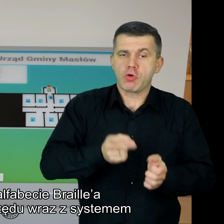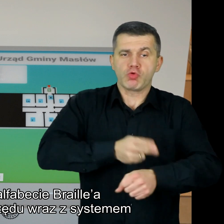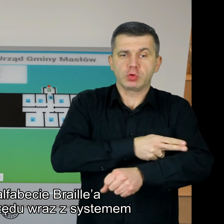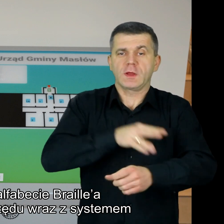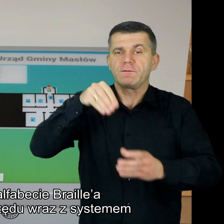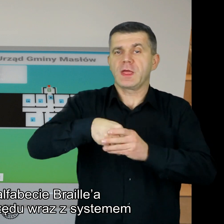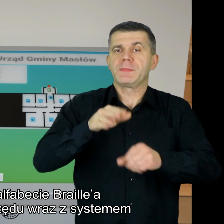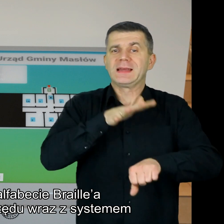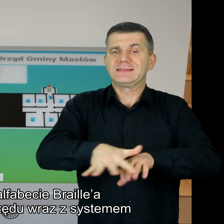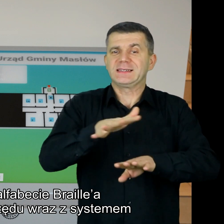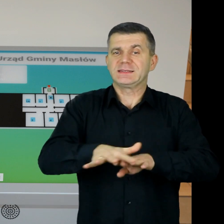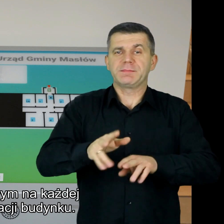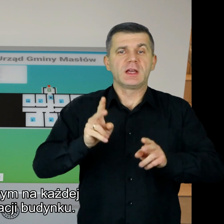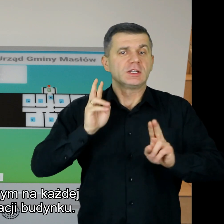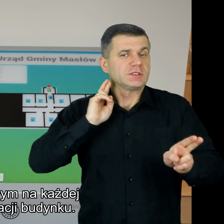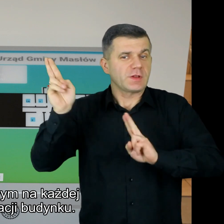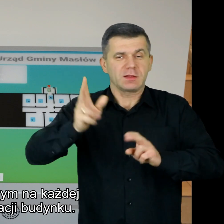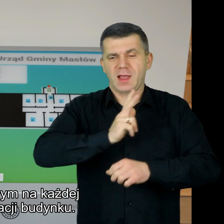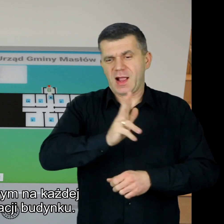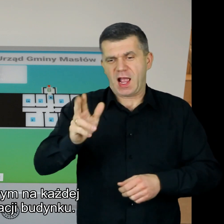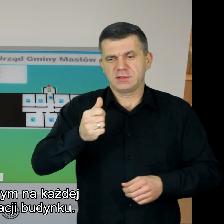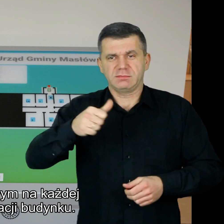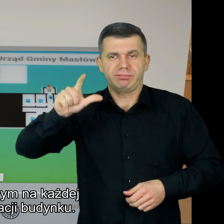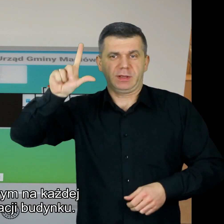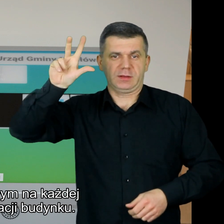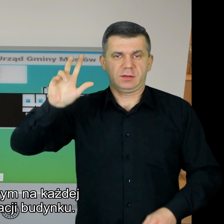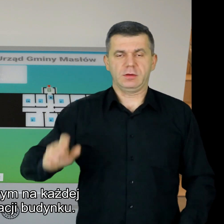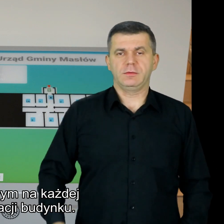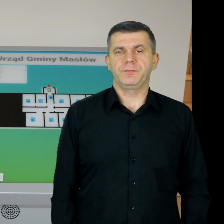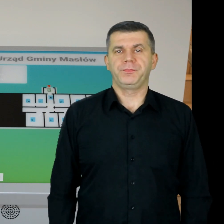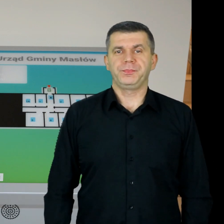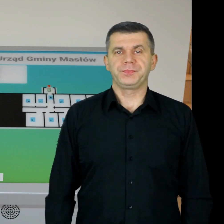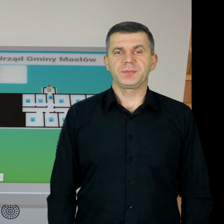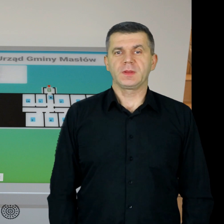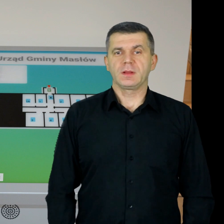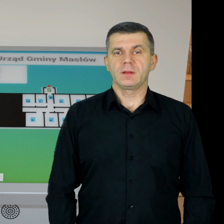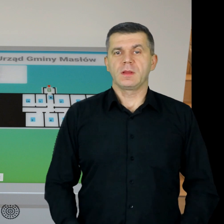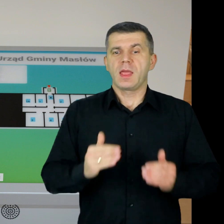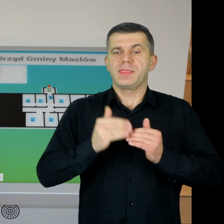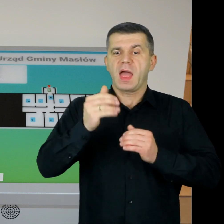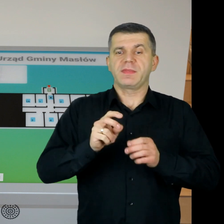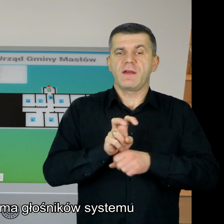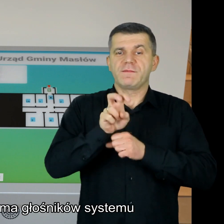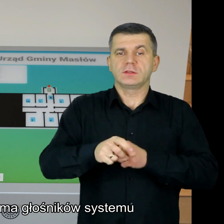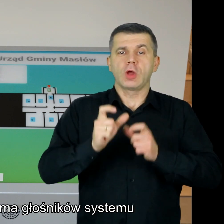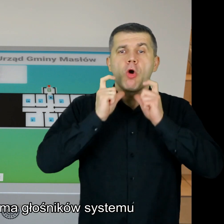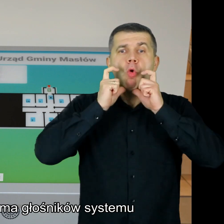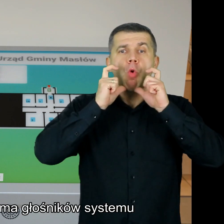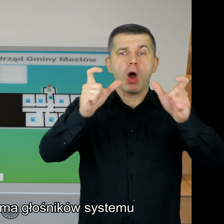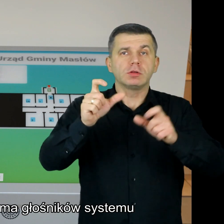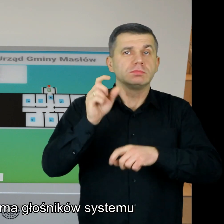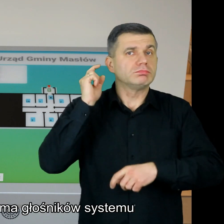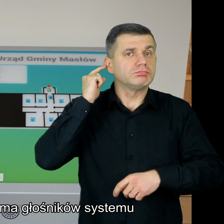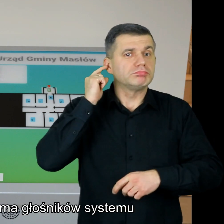urzędu wraz z systemem dźwiękowym na każdej kondygnacji budynku Nad wejściami nie ma głośników systemu